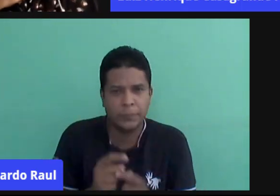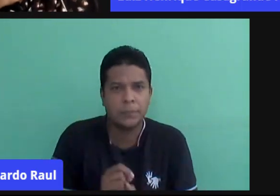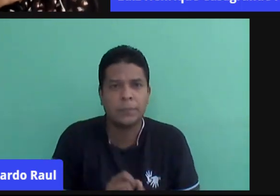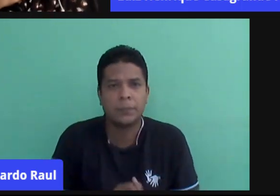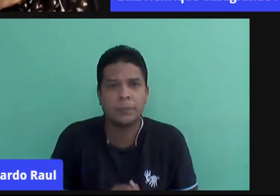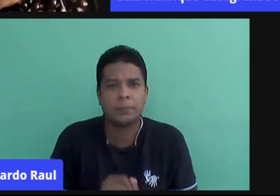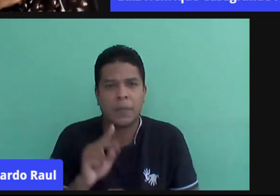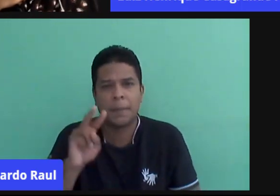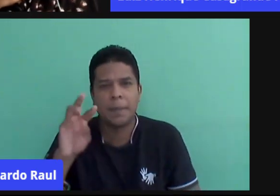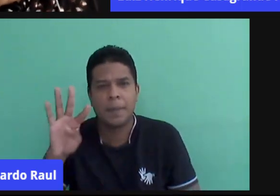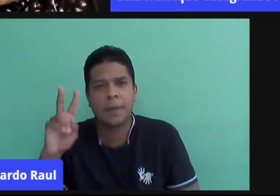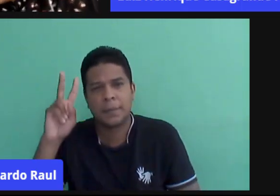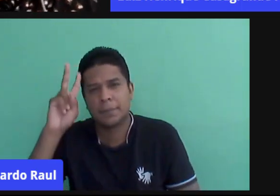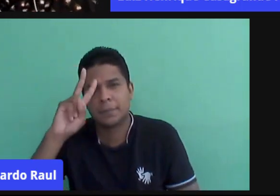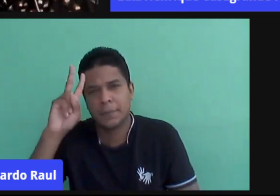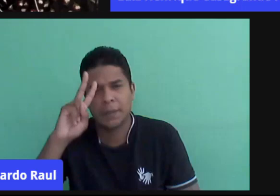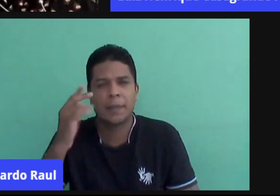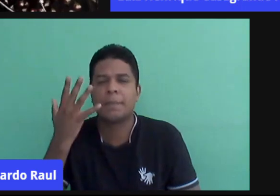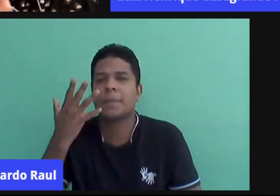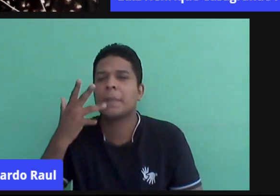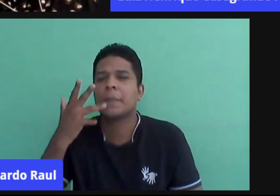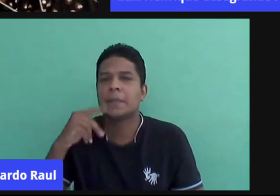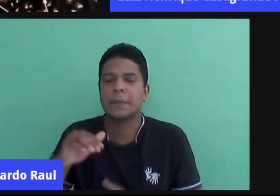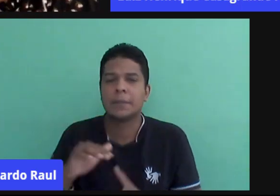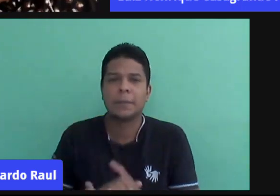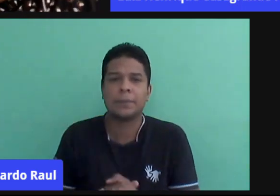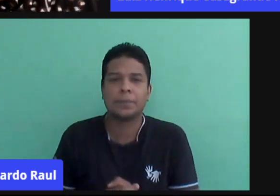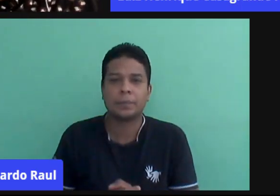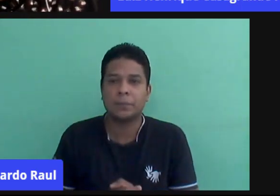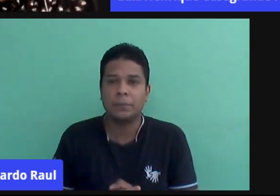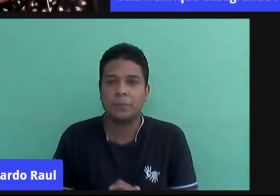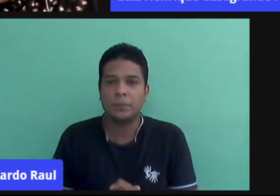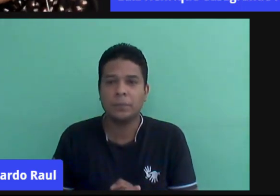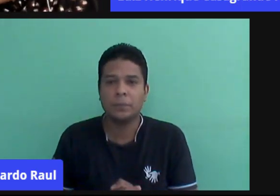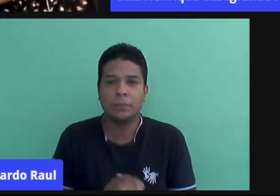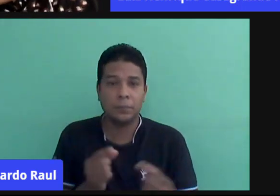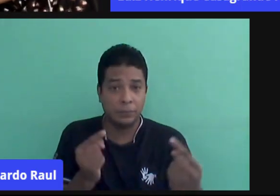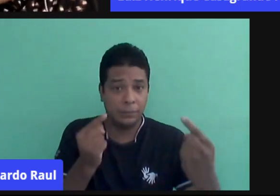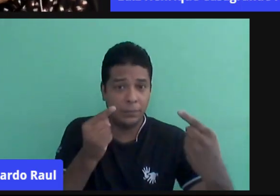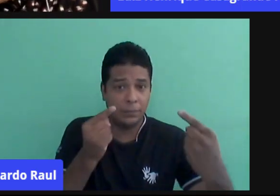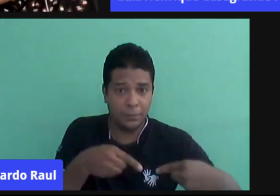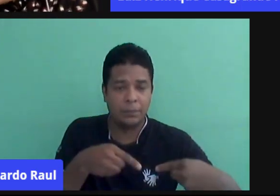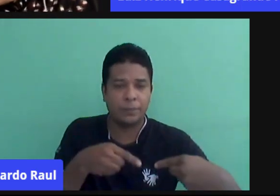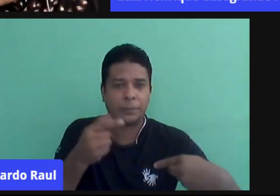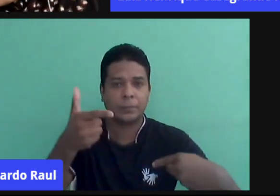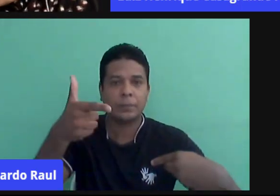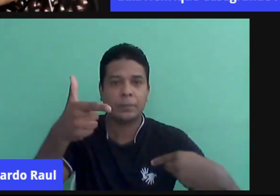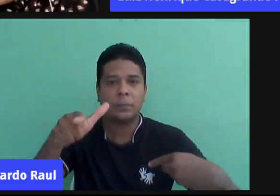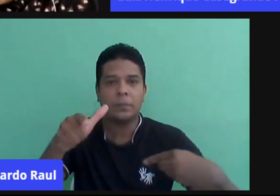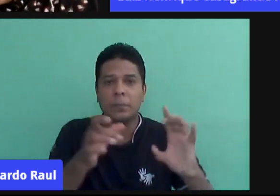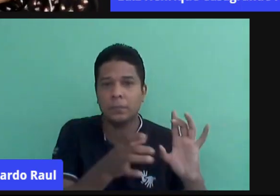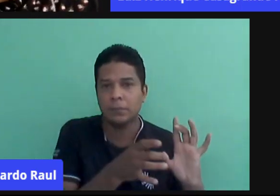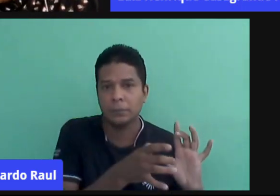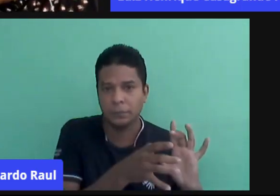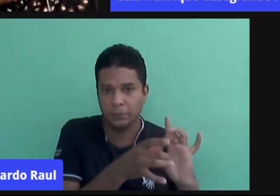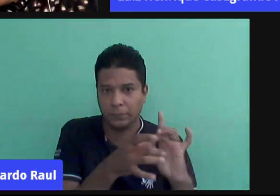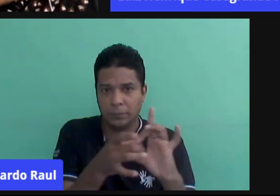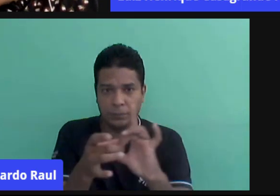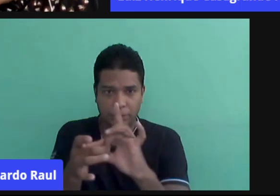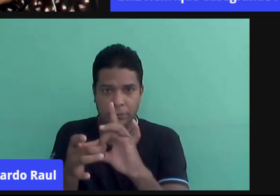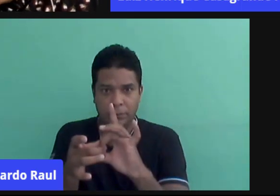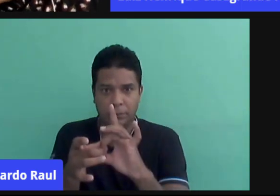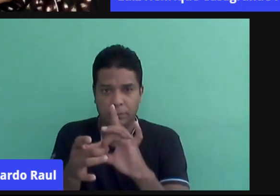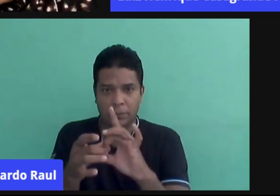crianças lembram disso, né? Quando a gente traz esse desafio de trazer também para outros contextos que não sejam